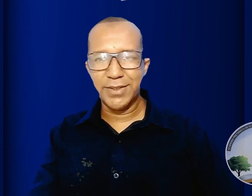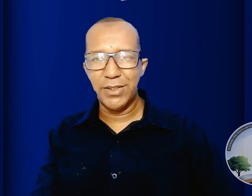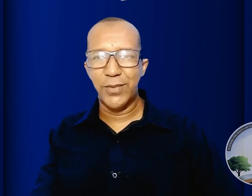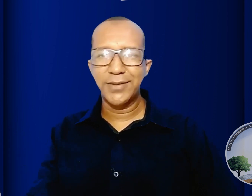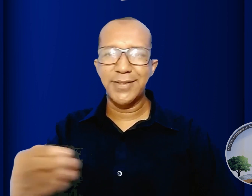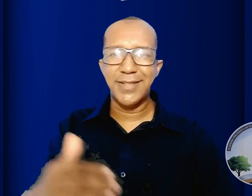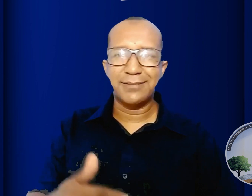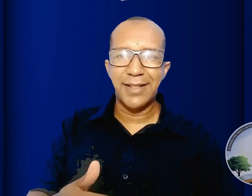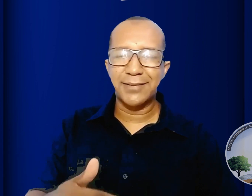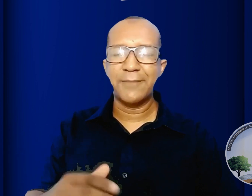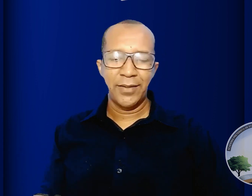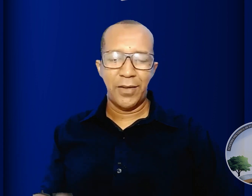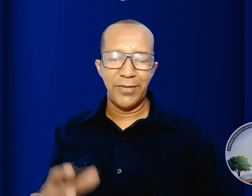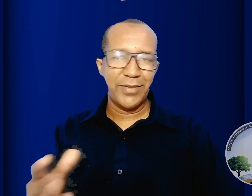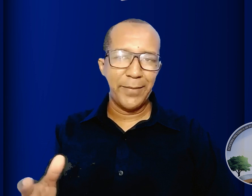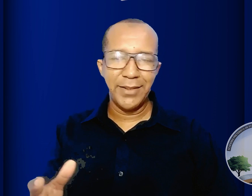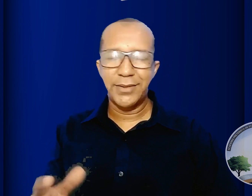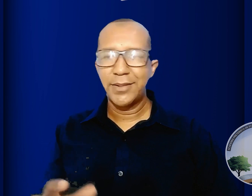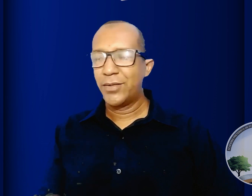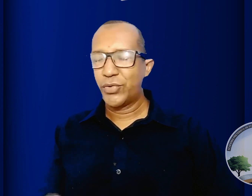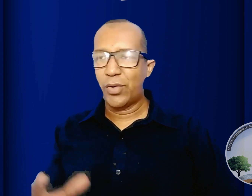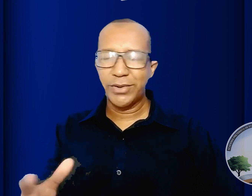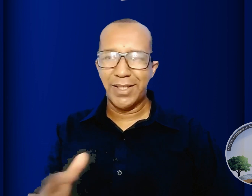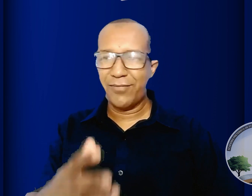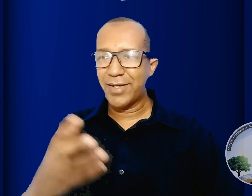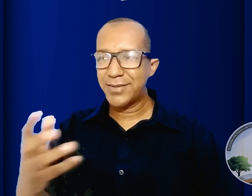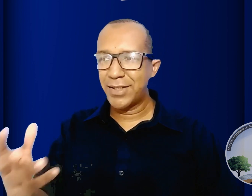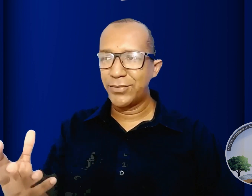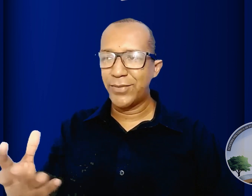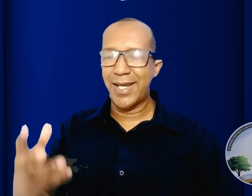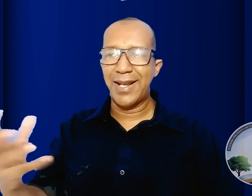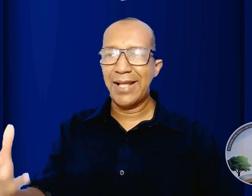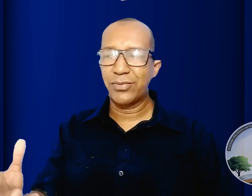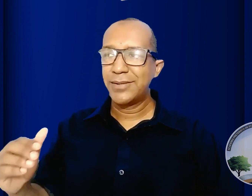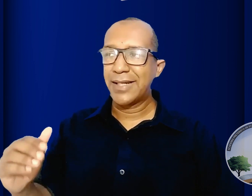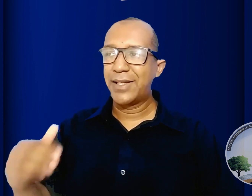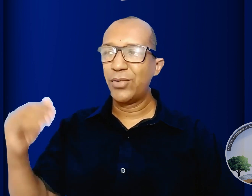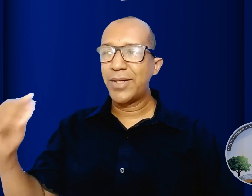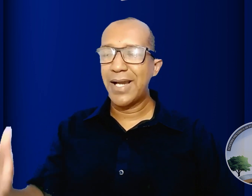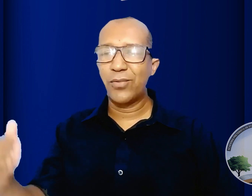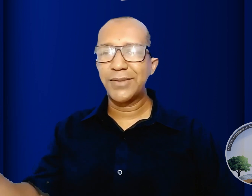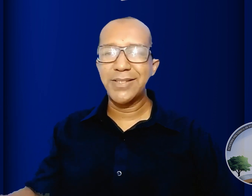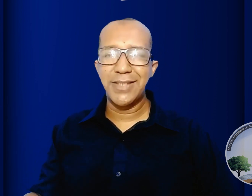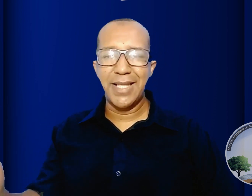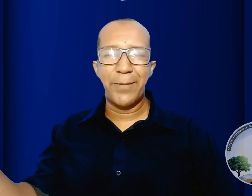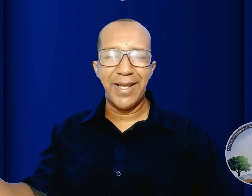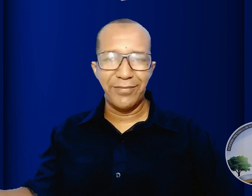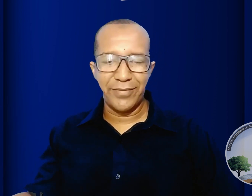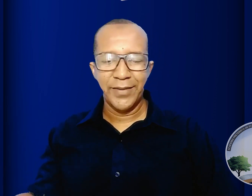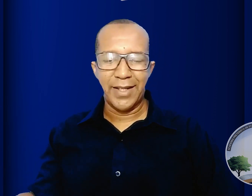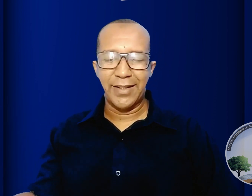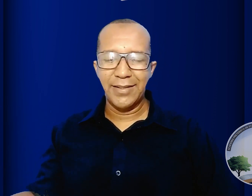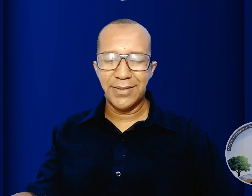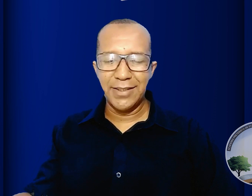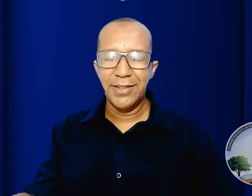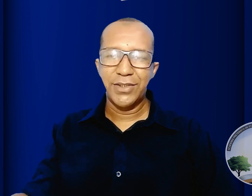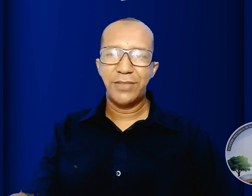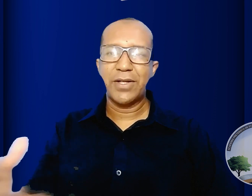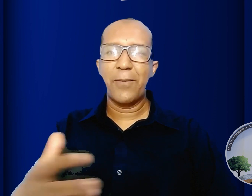escrito antes de 70 obviamente o João está fazendo um relato daquilo que aconteceria em breve aqueles que tiveram